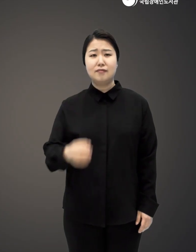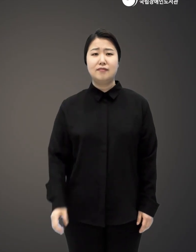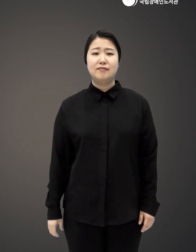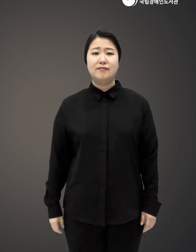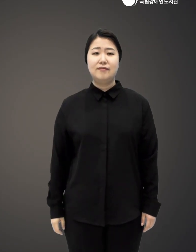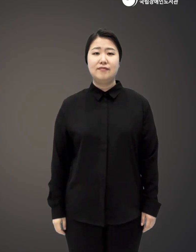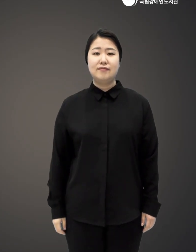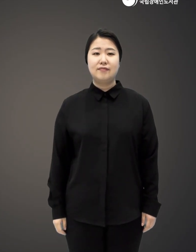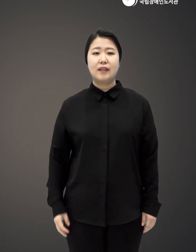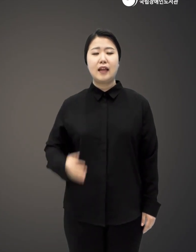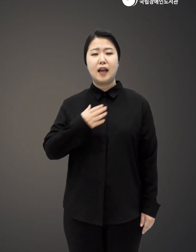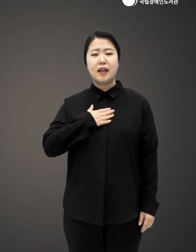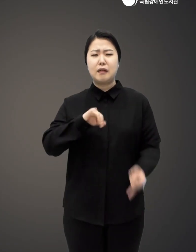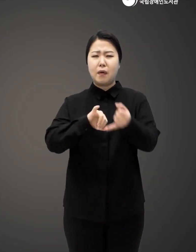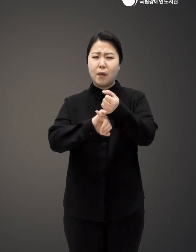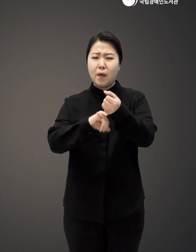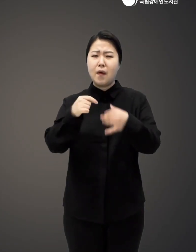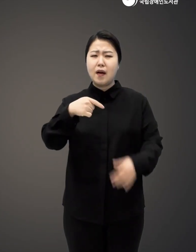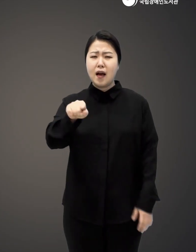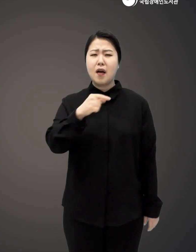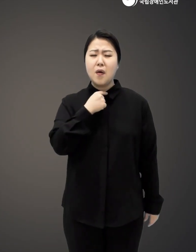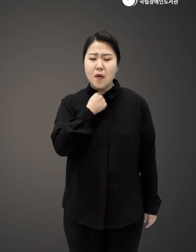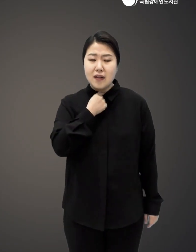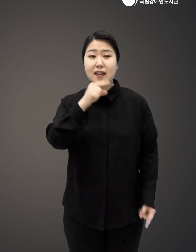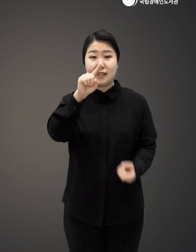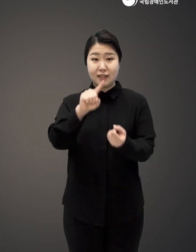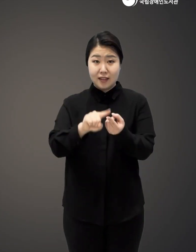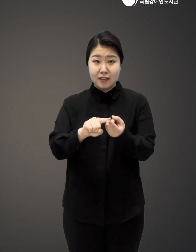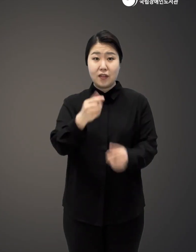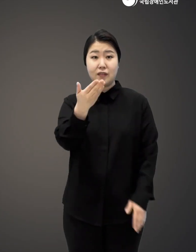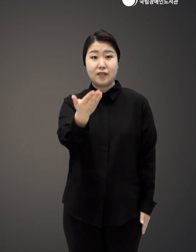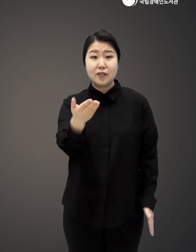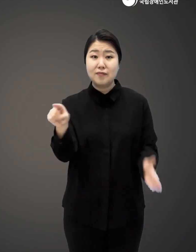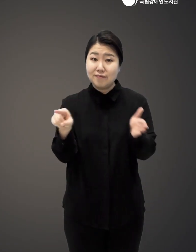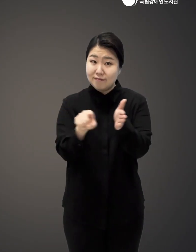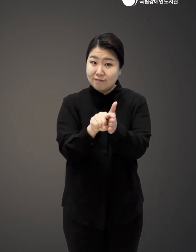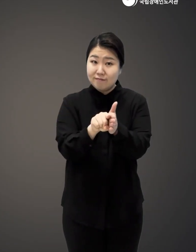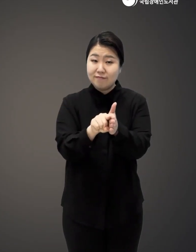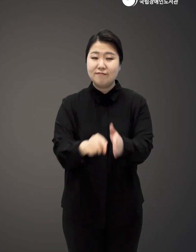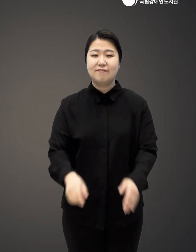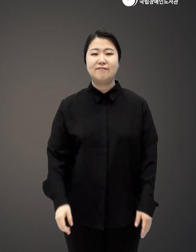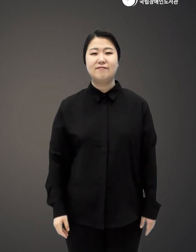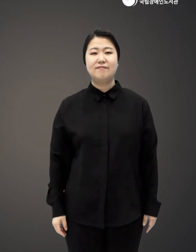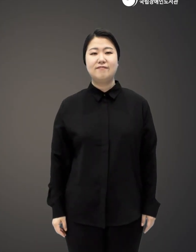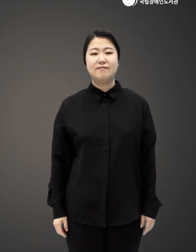때 나는 꼭 그곳으로 가야겠다는 생각을 한다면 믿어지니?